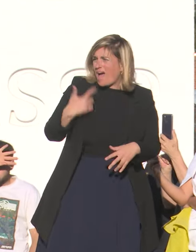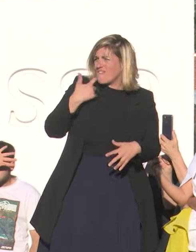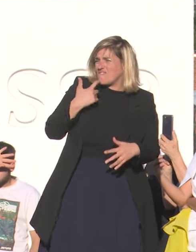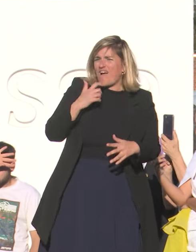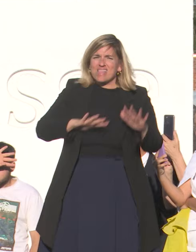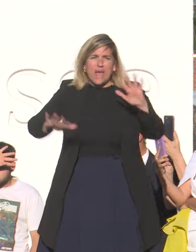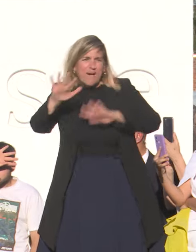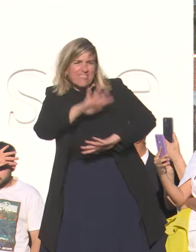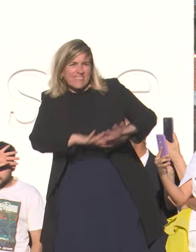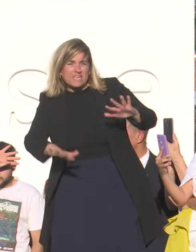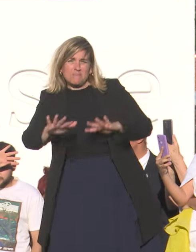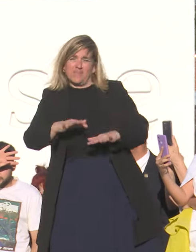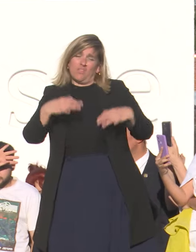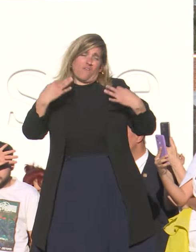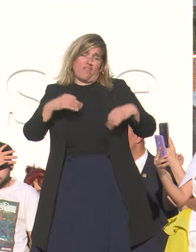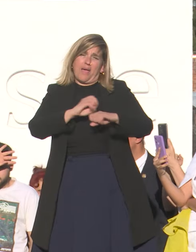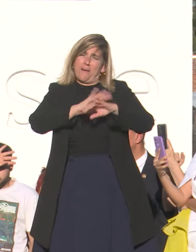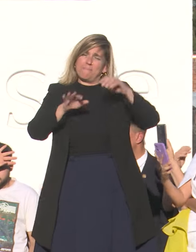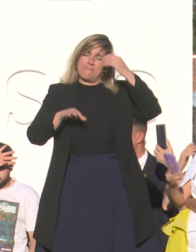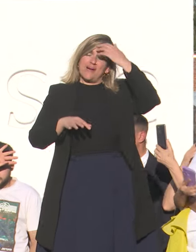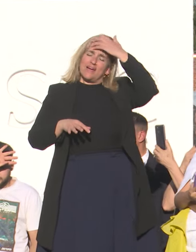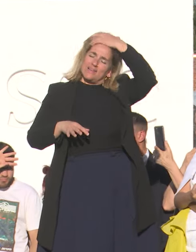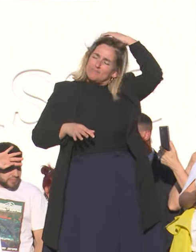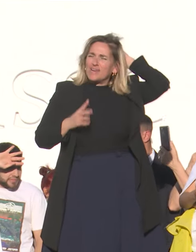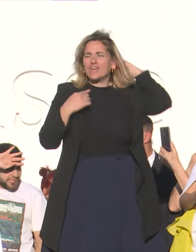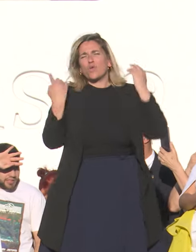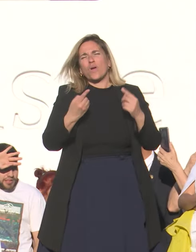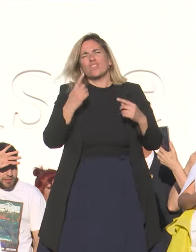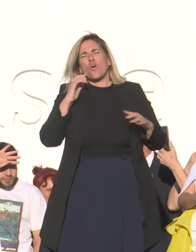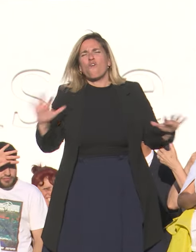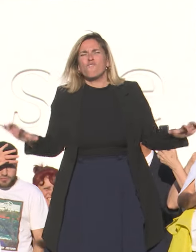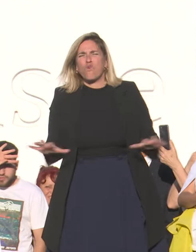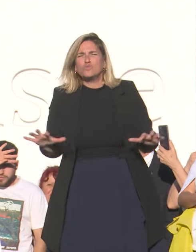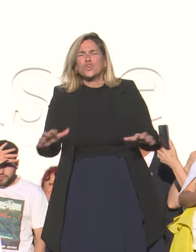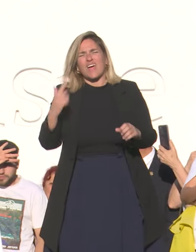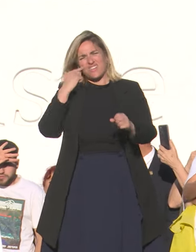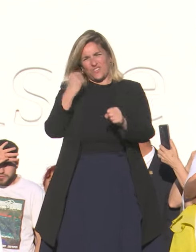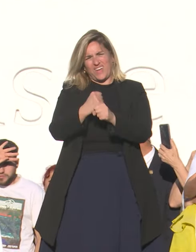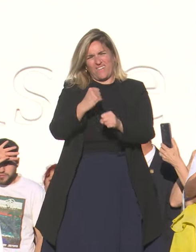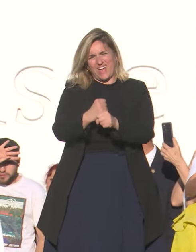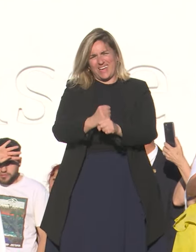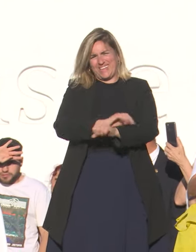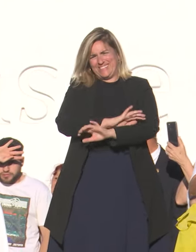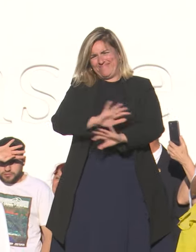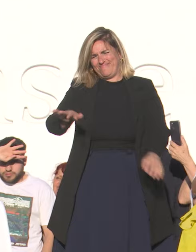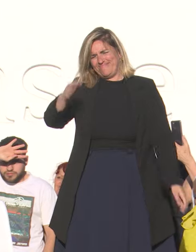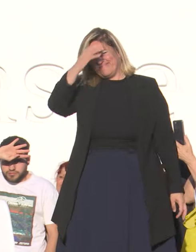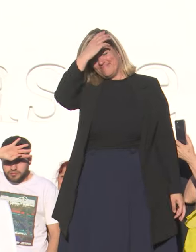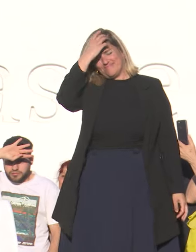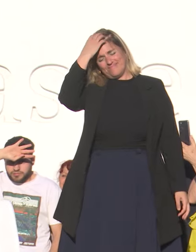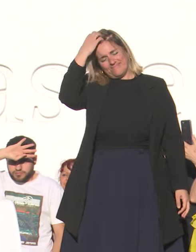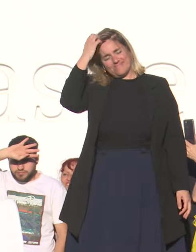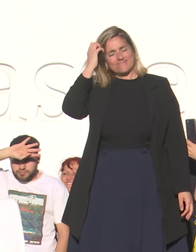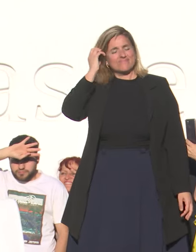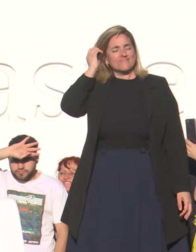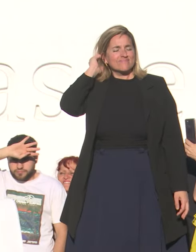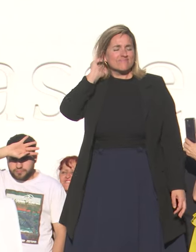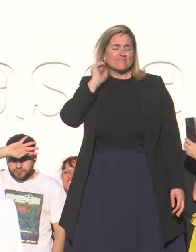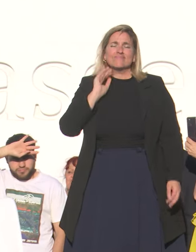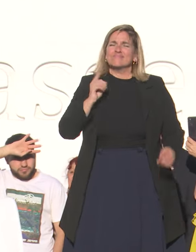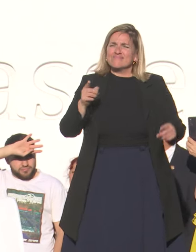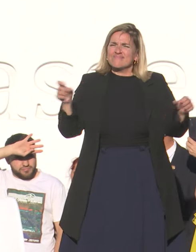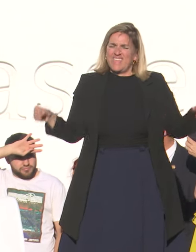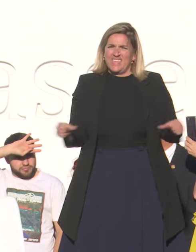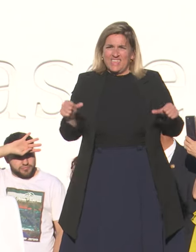mantenimiento y tampoco era digno para que nuestros funcionarios trabajaran allí. Es así que no sólo se